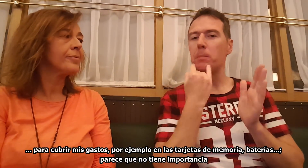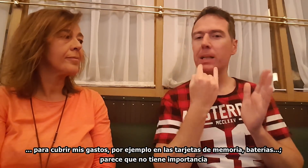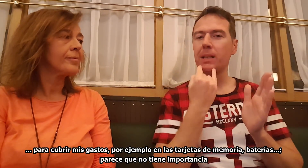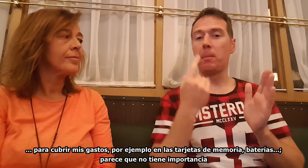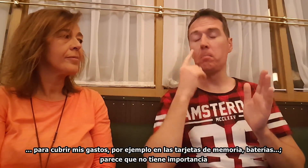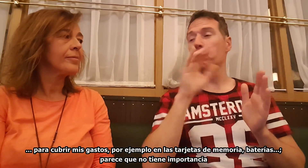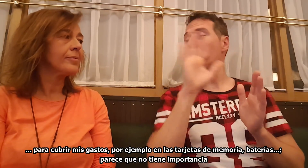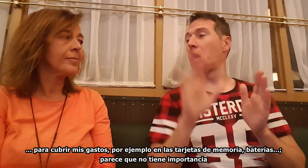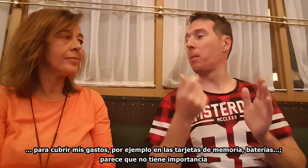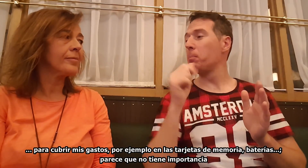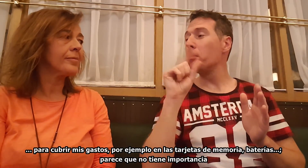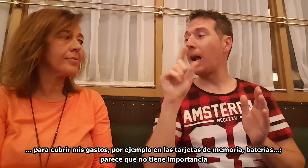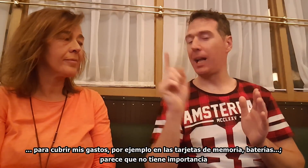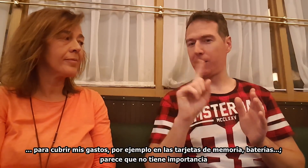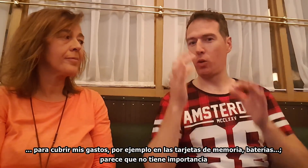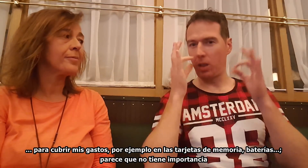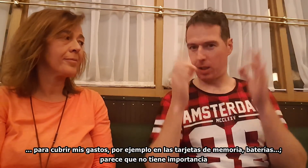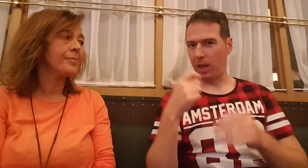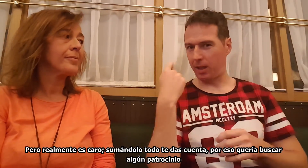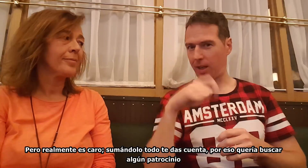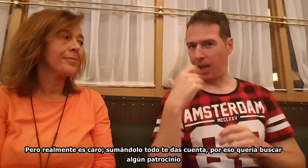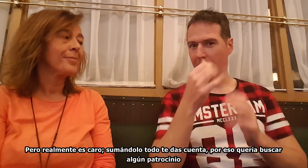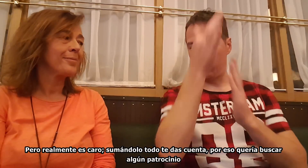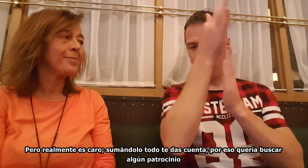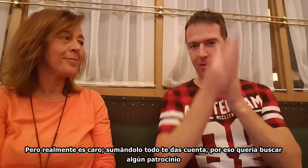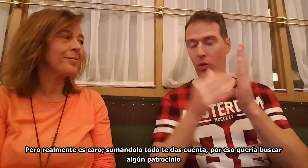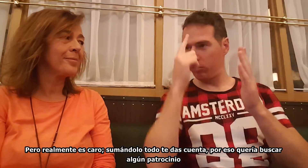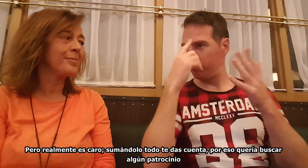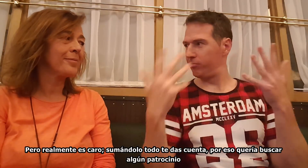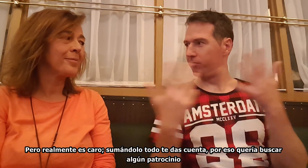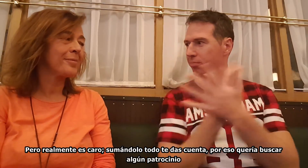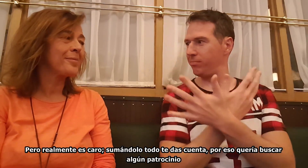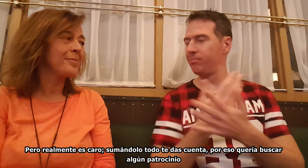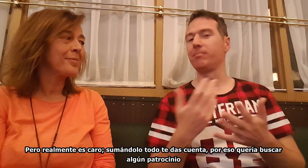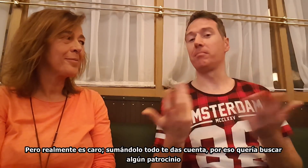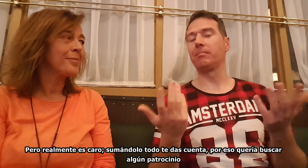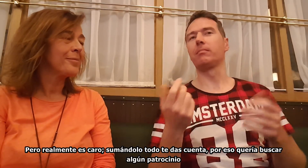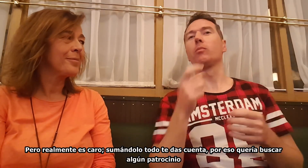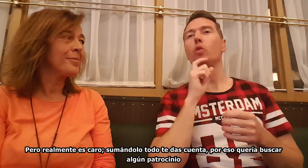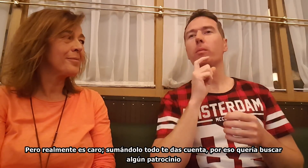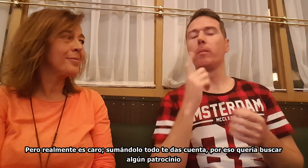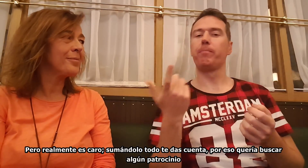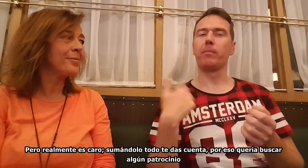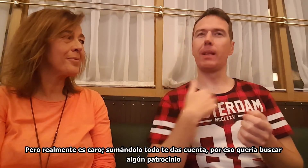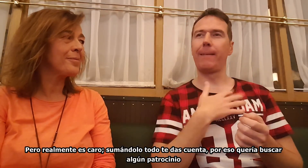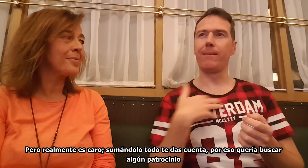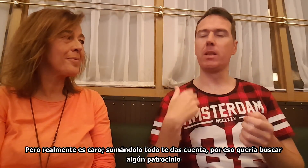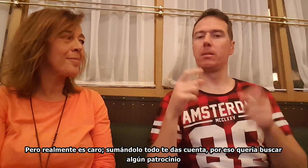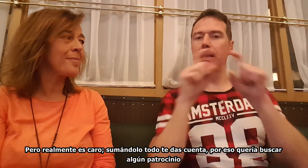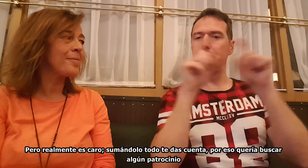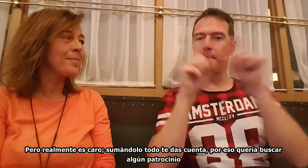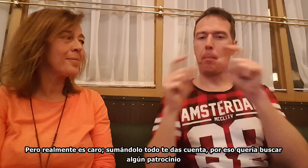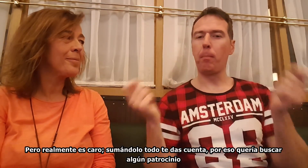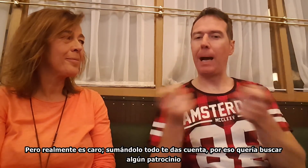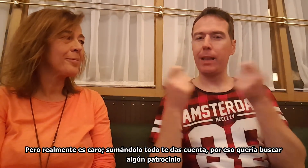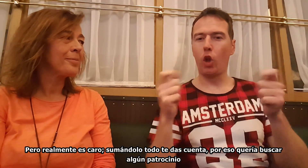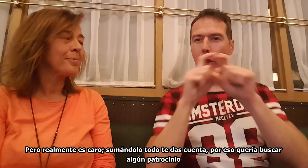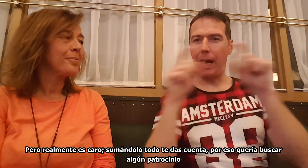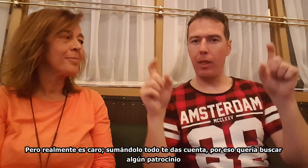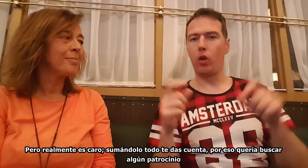baterías... Parece que no tiene importancia, pero es caro. Sumándolo todo te das cuenta. Por eso quería buscar algún